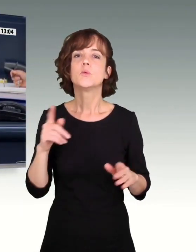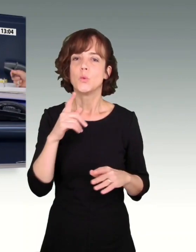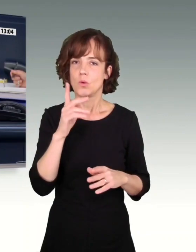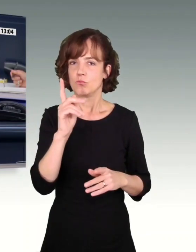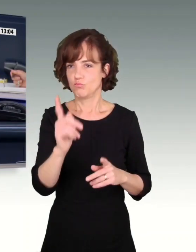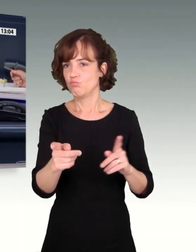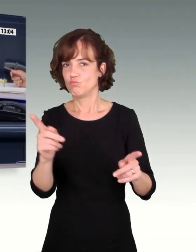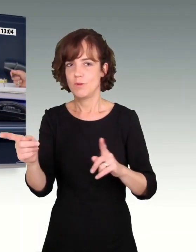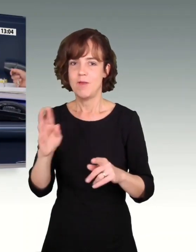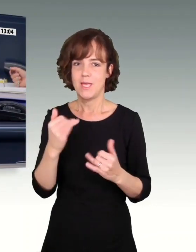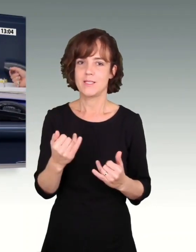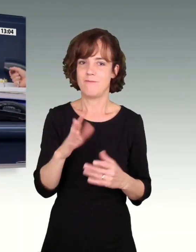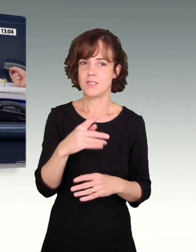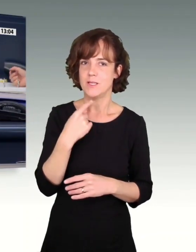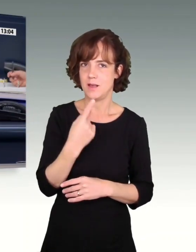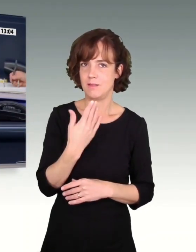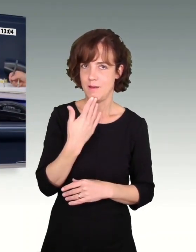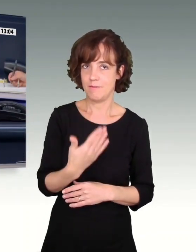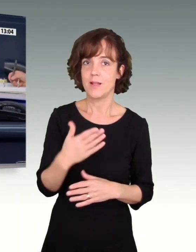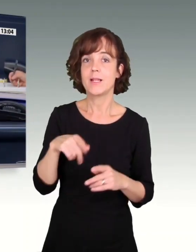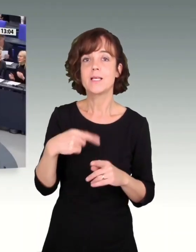erteilen. Nämlich an Bernd Rüssel für die SPD-Fraktion.